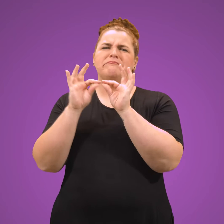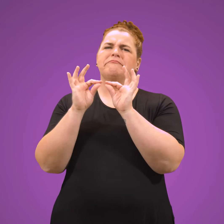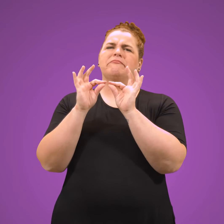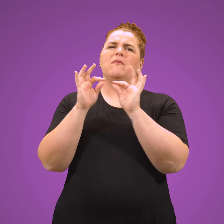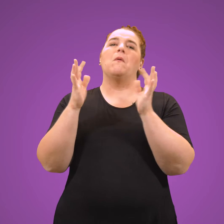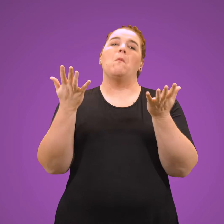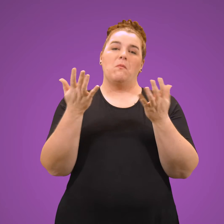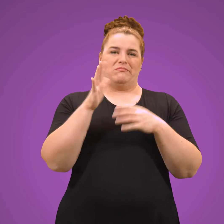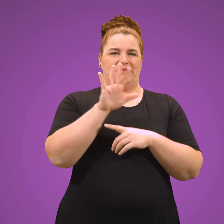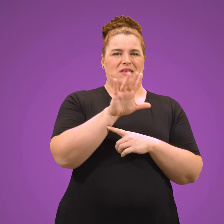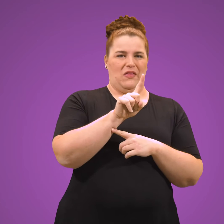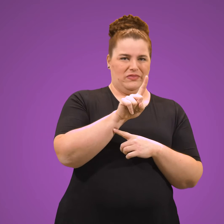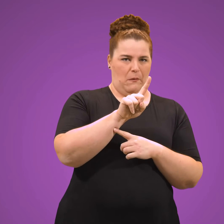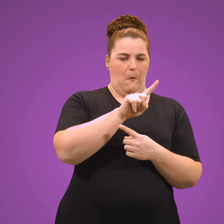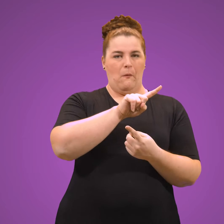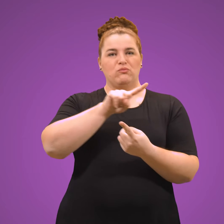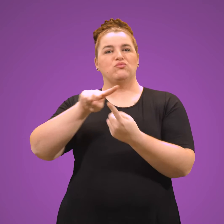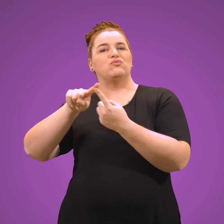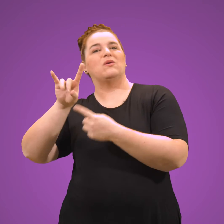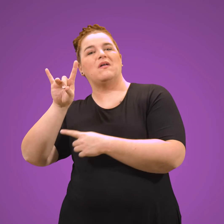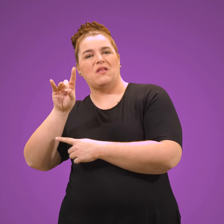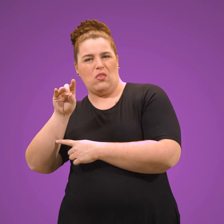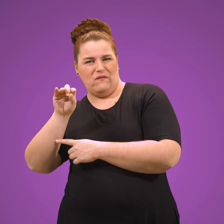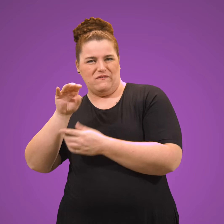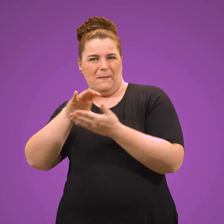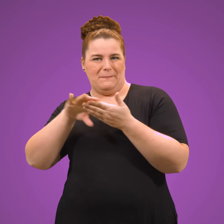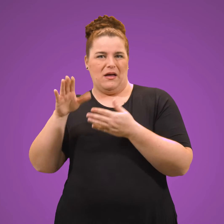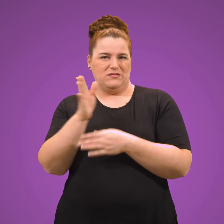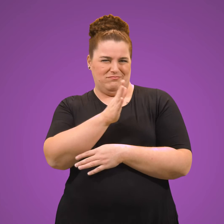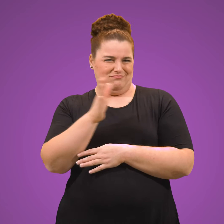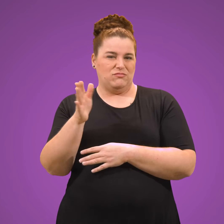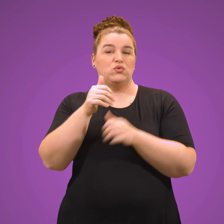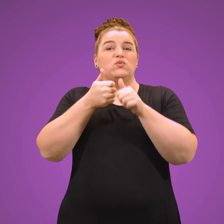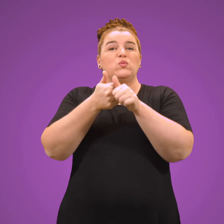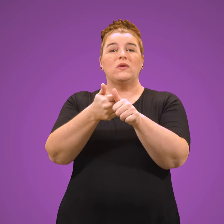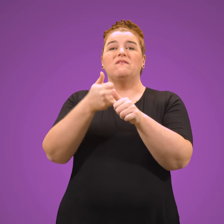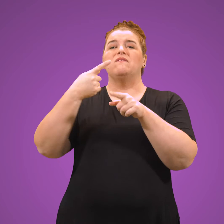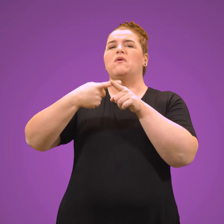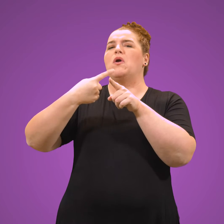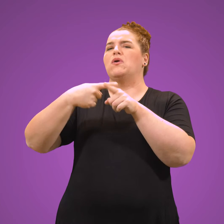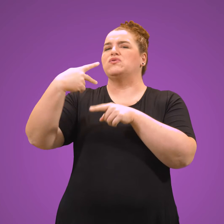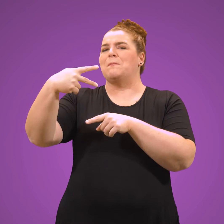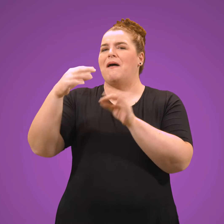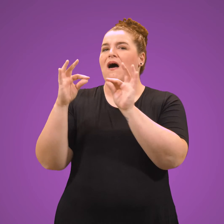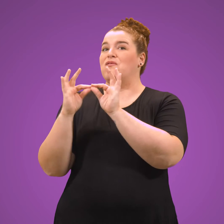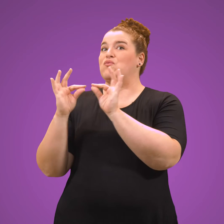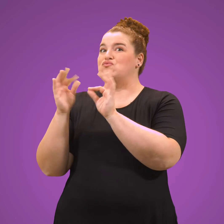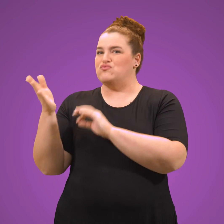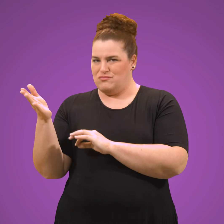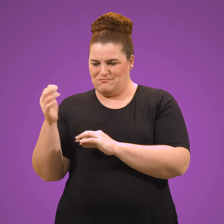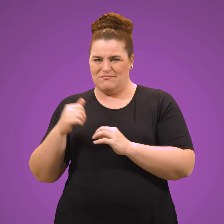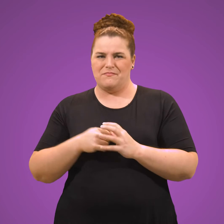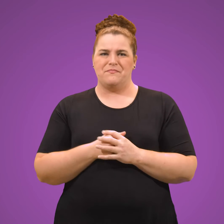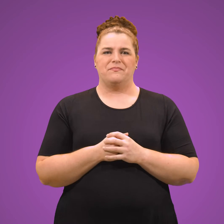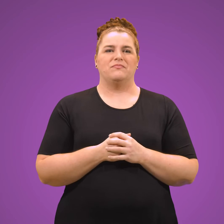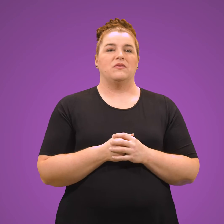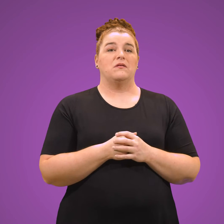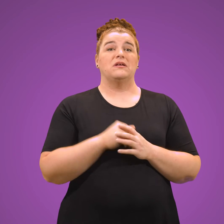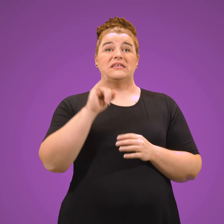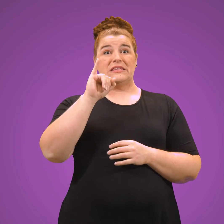Le coût varie de 51 $ à 80 $ selon le type de demande et, dans certains cas, le montant de votre loyer. Si vous